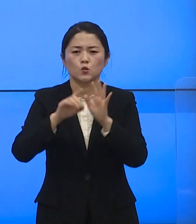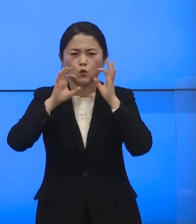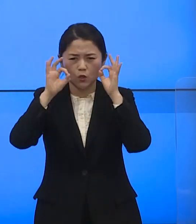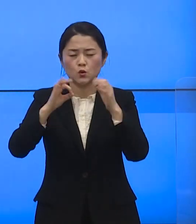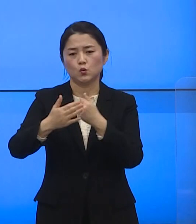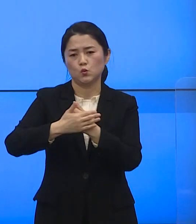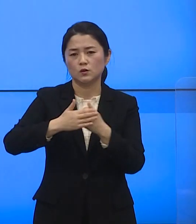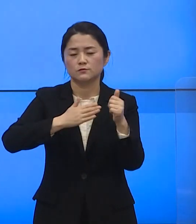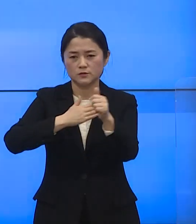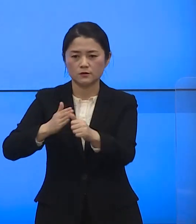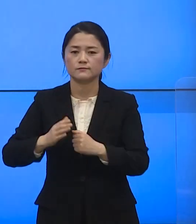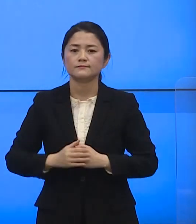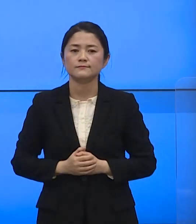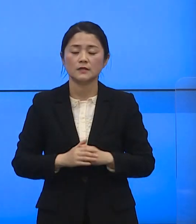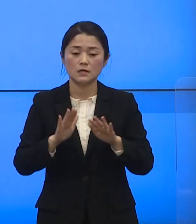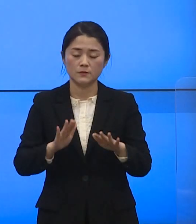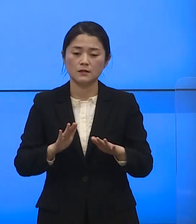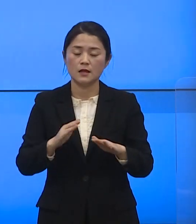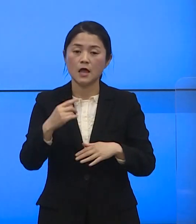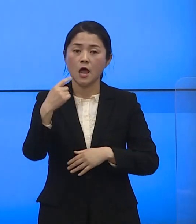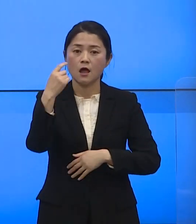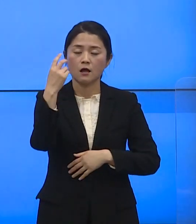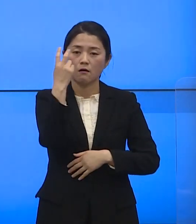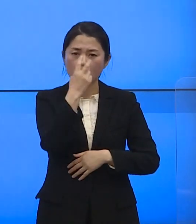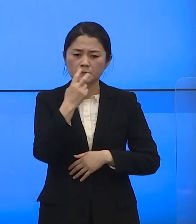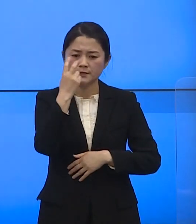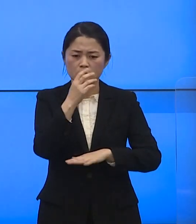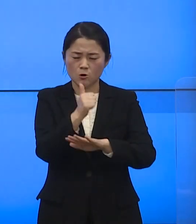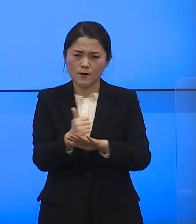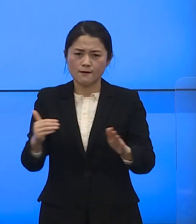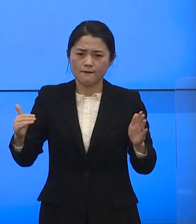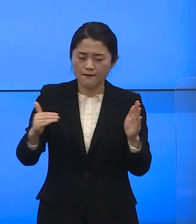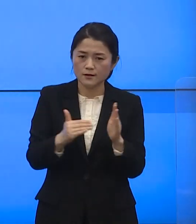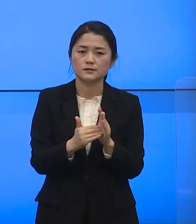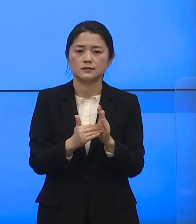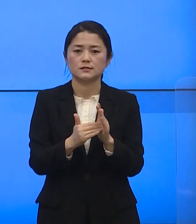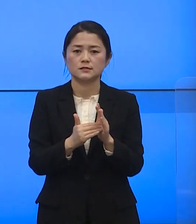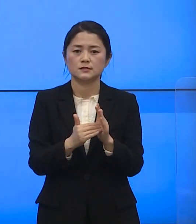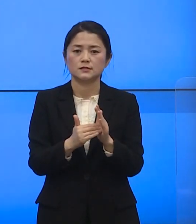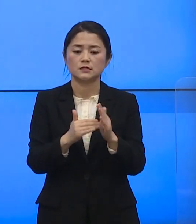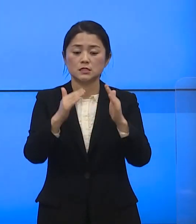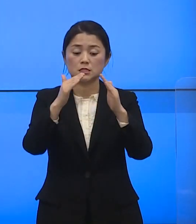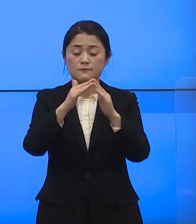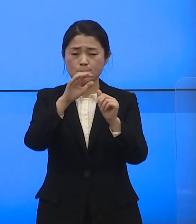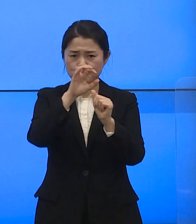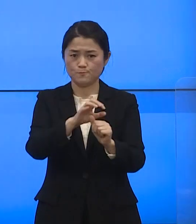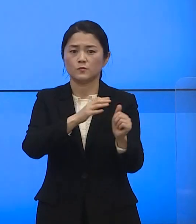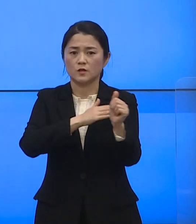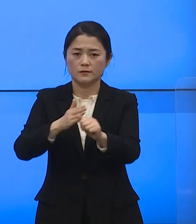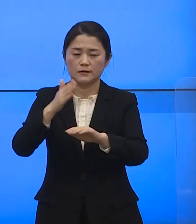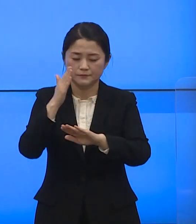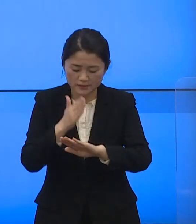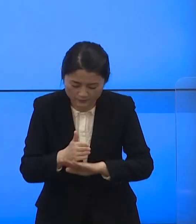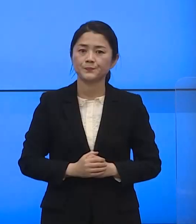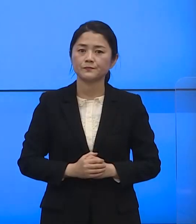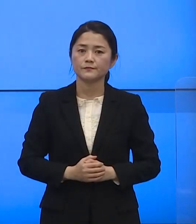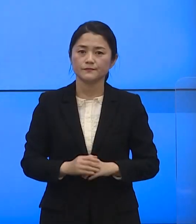그리고 선변 진료소 검사 결과가 나올 때까지 집에 머물러 주시기 바랍니다 감사합니다